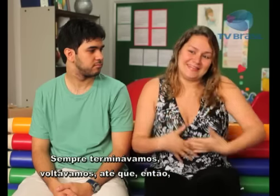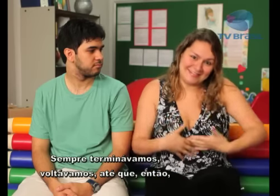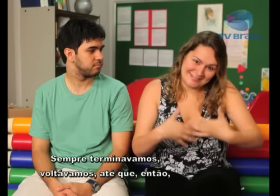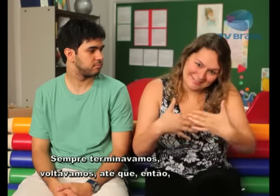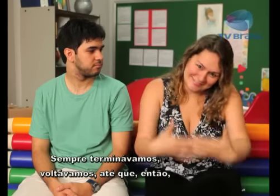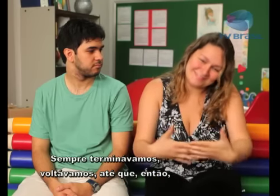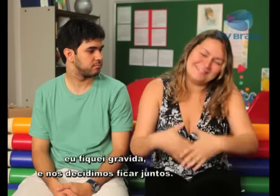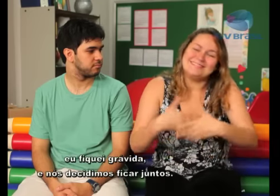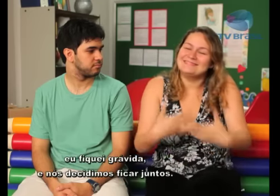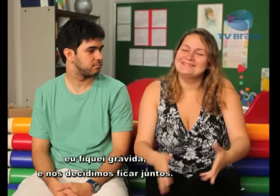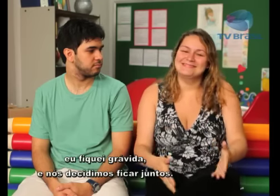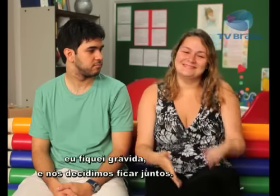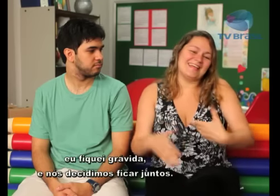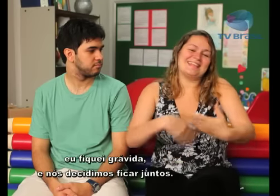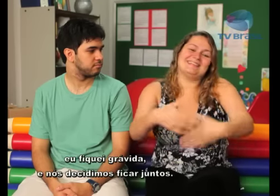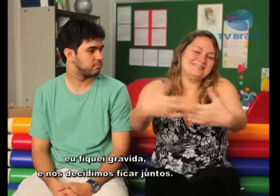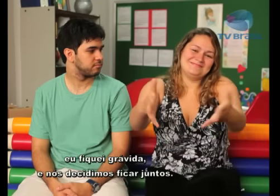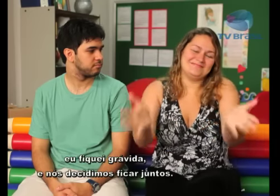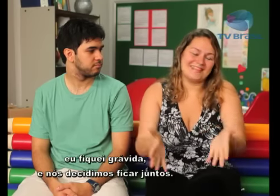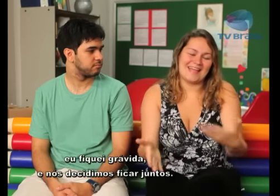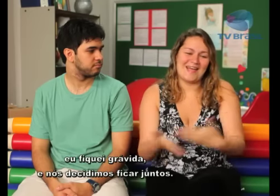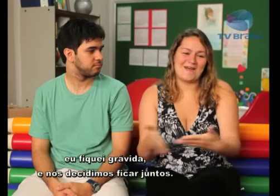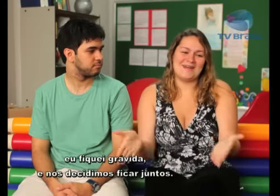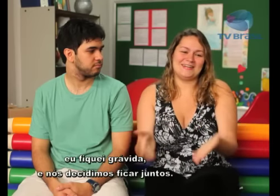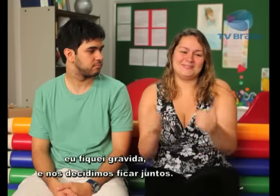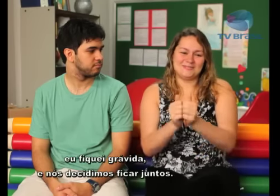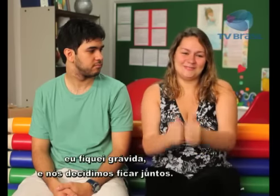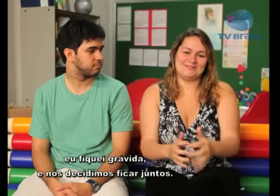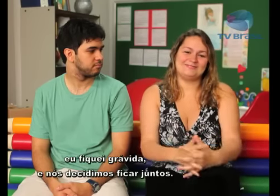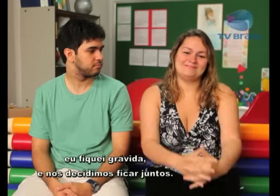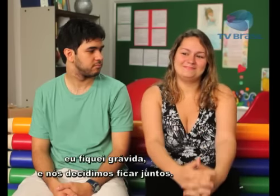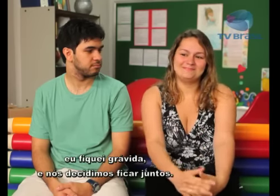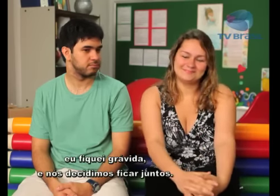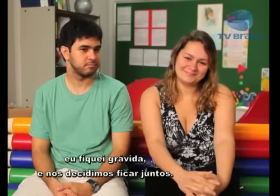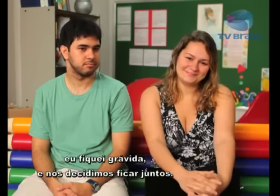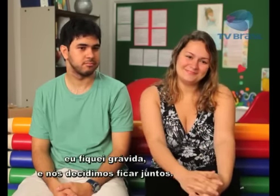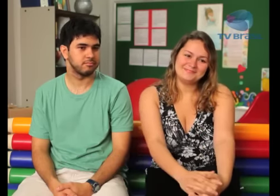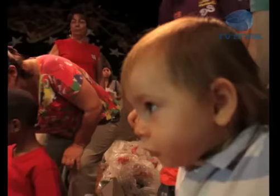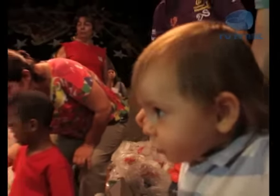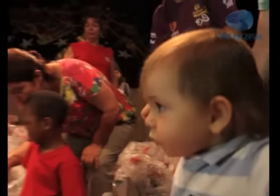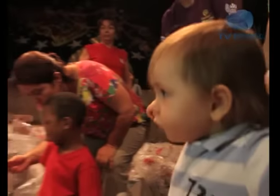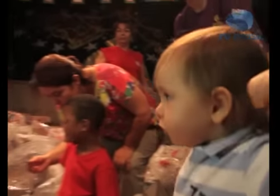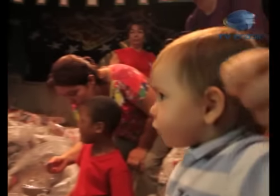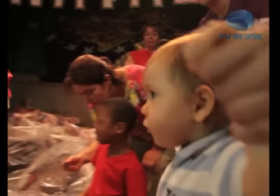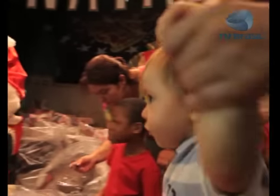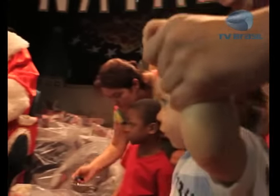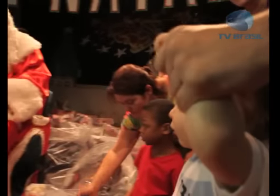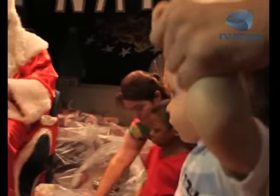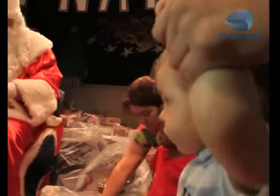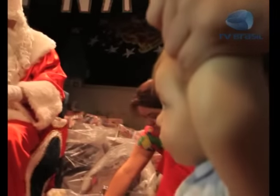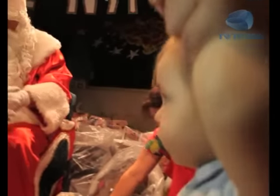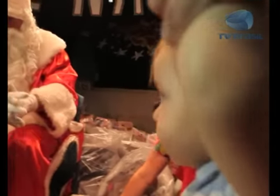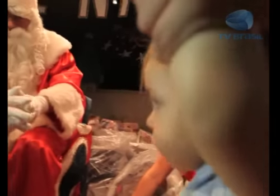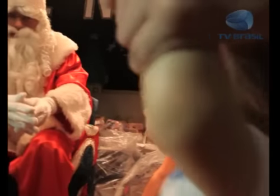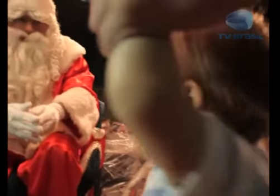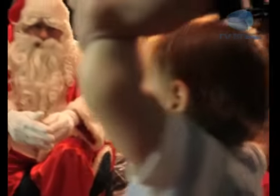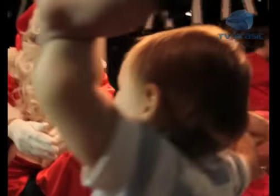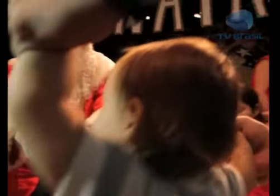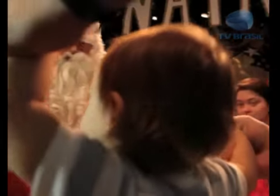Até que então eu fiquei grávida e aí nós decidimos ficarmos juntos. No palco de um auditório, com a